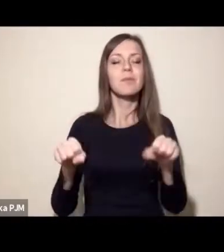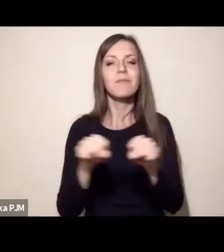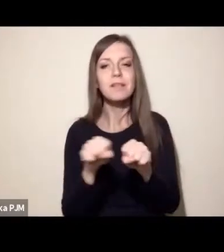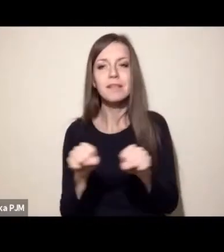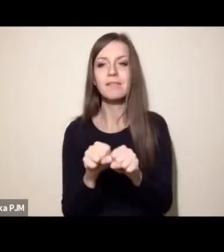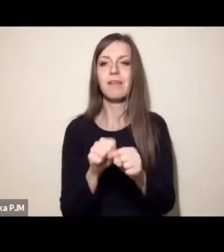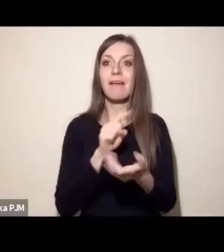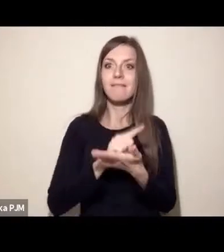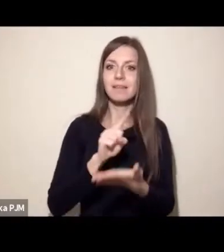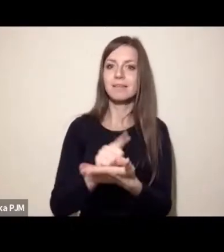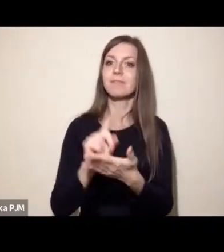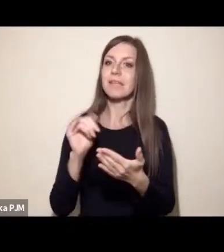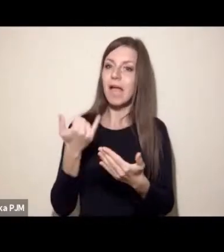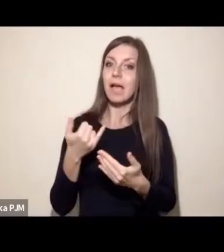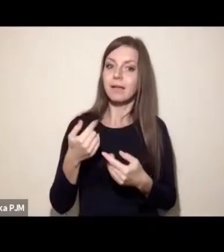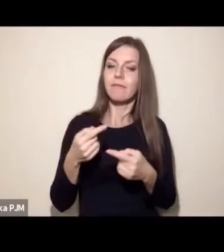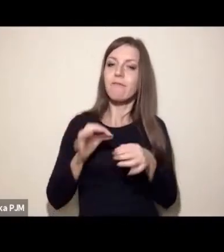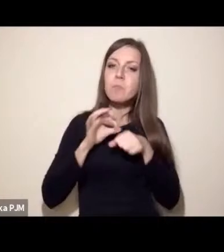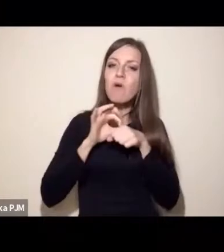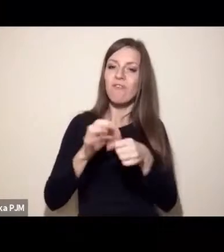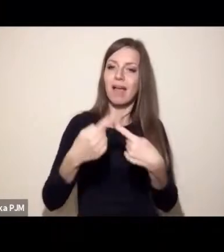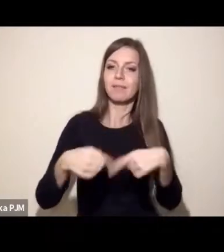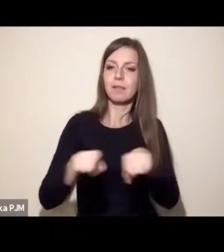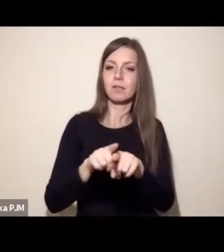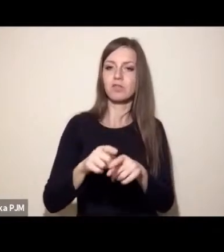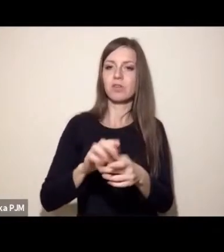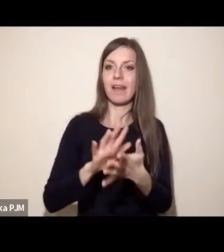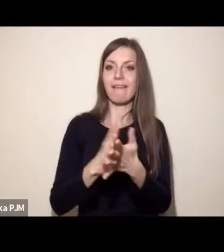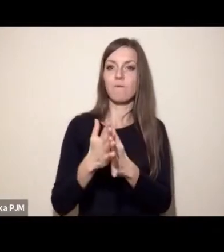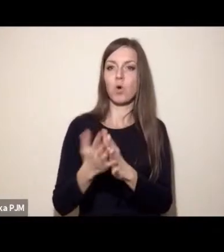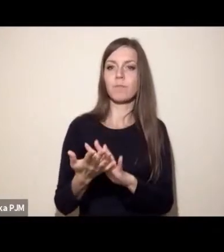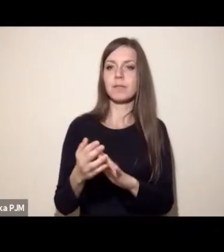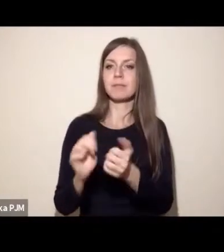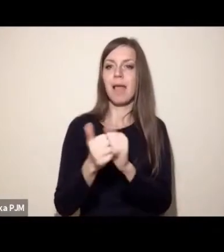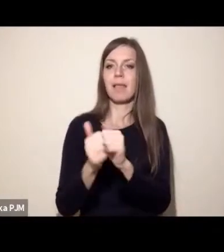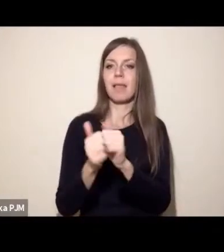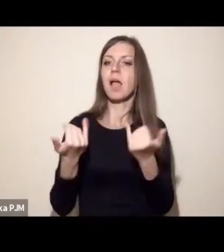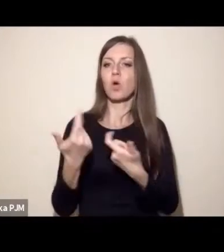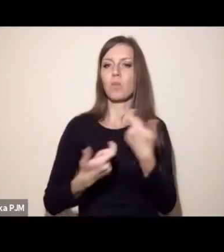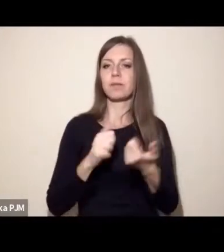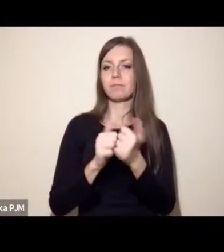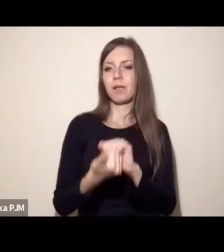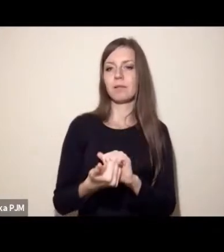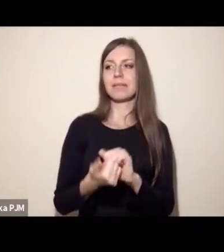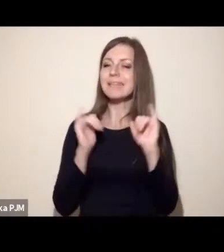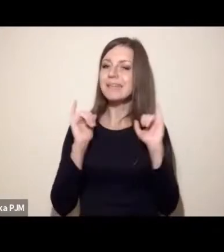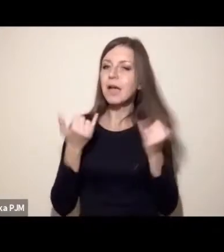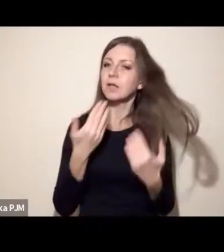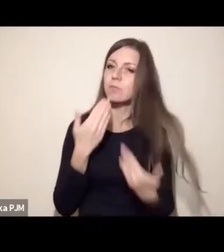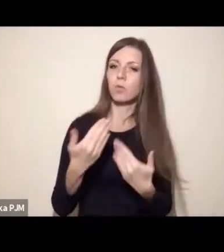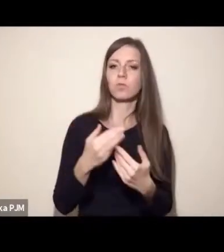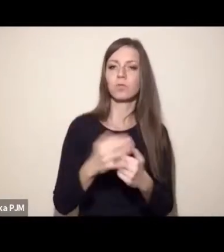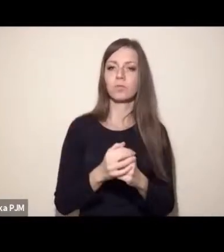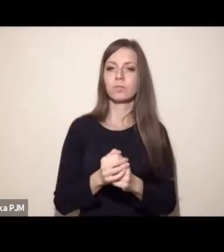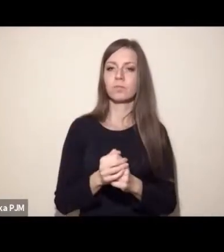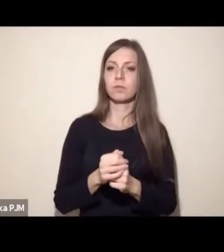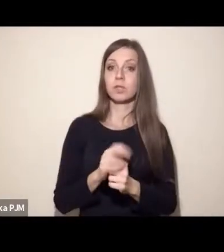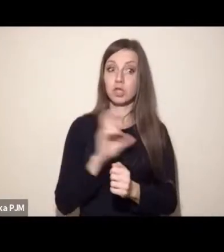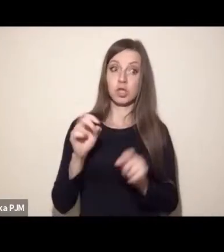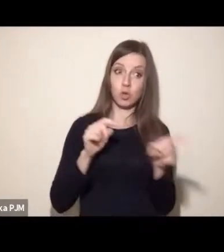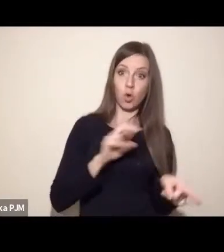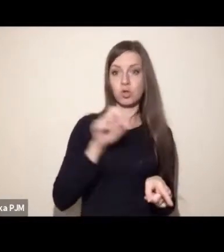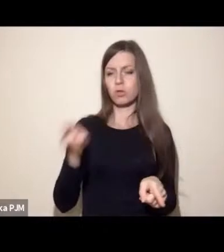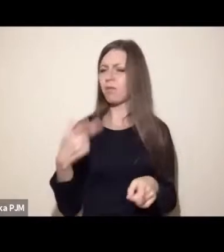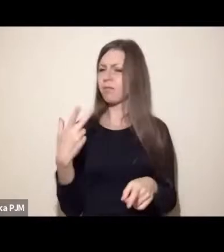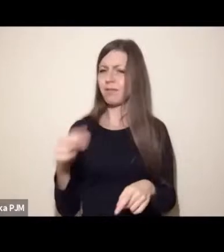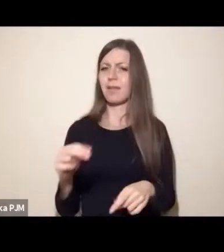efektywnie wprowadzać kolejne reformy po to, żeby one prowadziły do emancypacji grup, o którym walczymy. I moje cztery proste propozycje